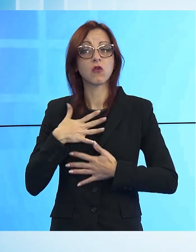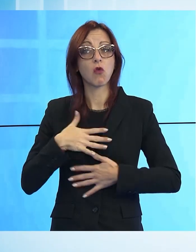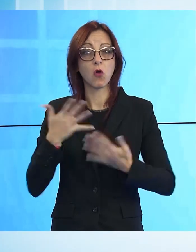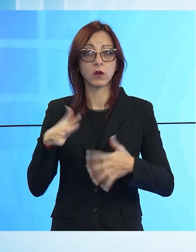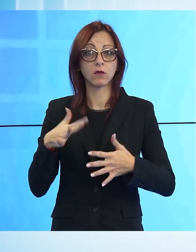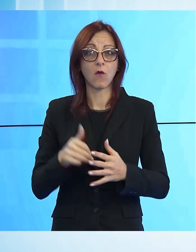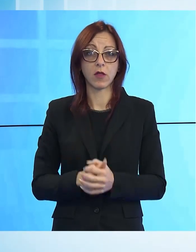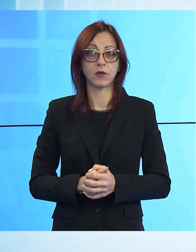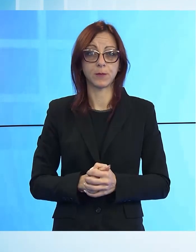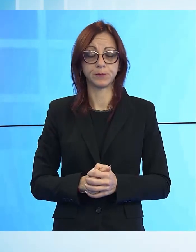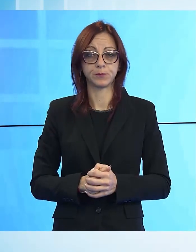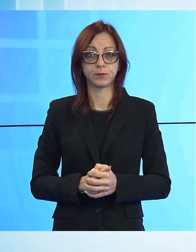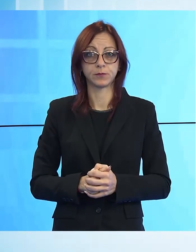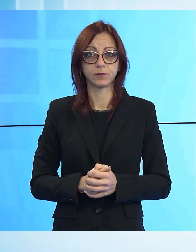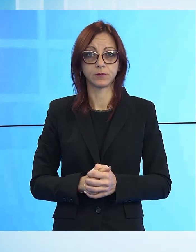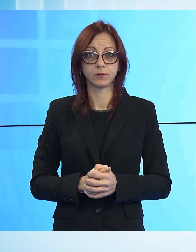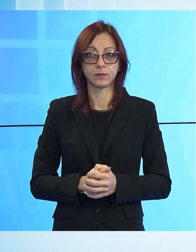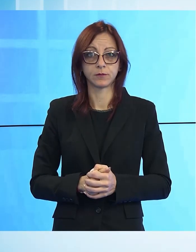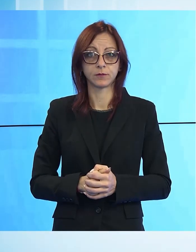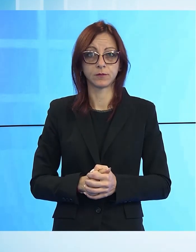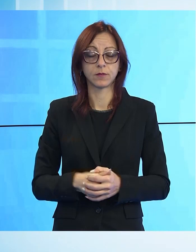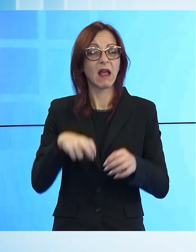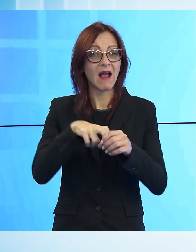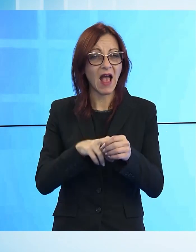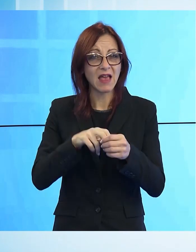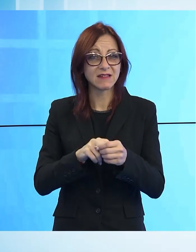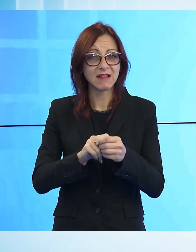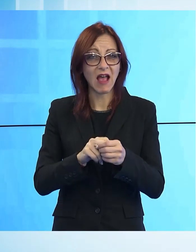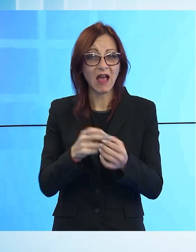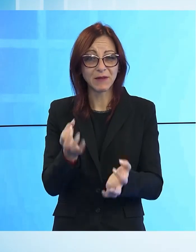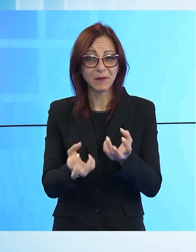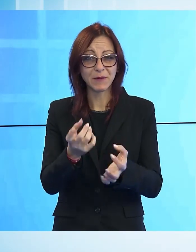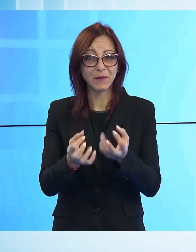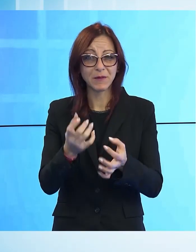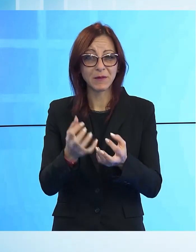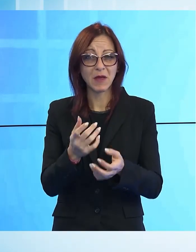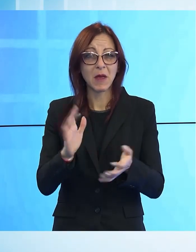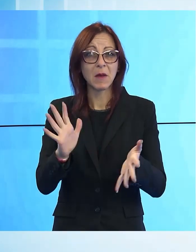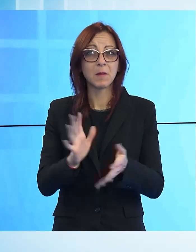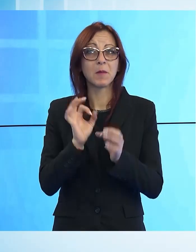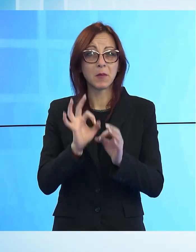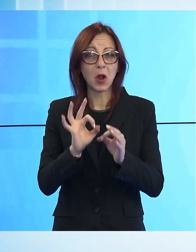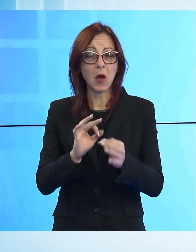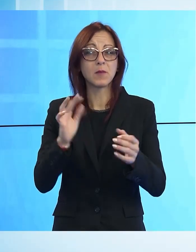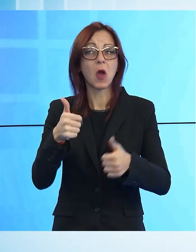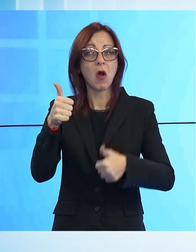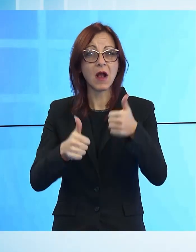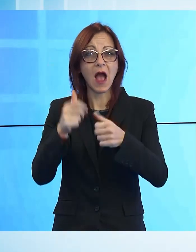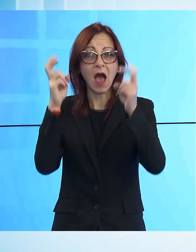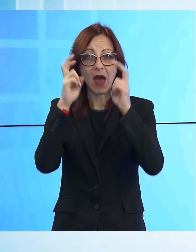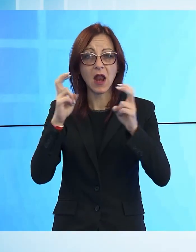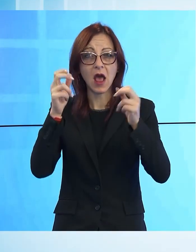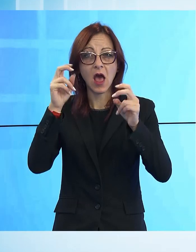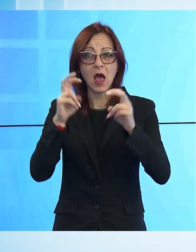Una mondinata degna di uno chef a Barga, la gara per la calda arrosta perfetta è stata vinta con